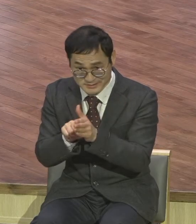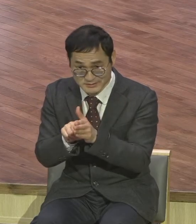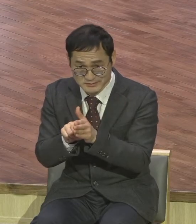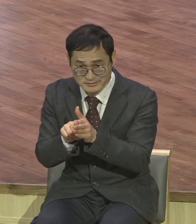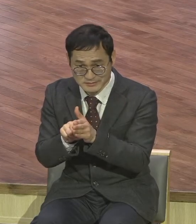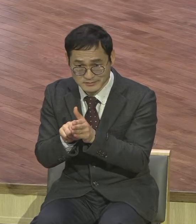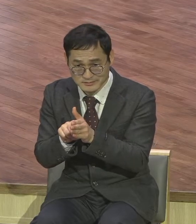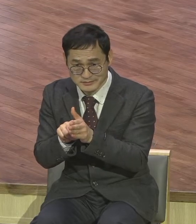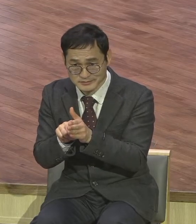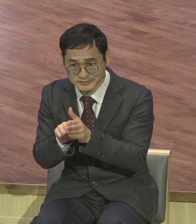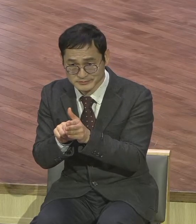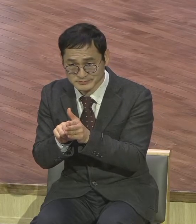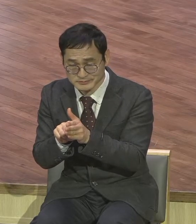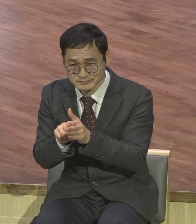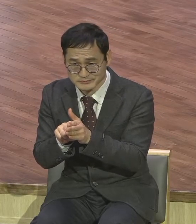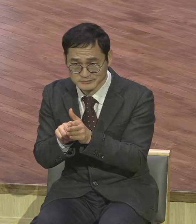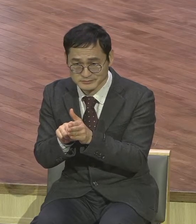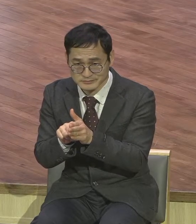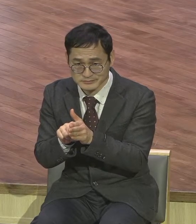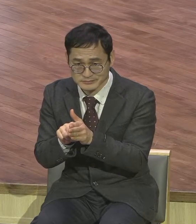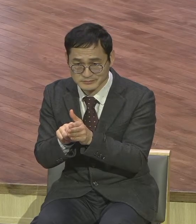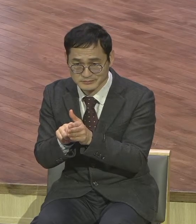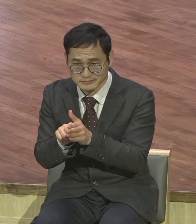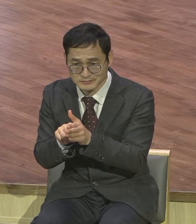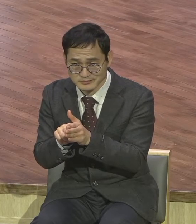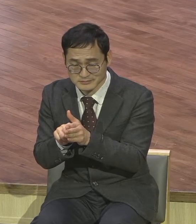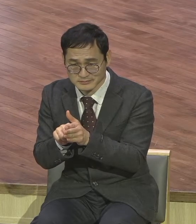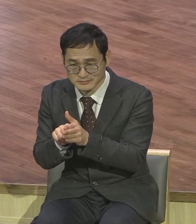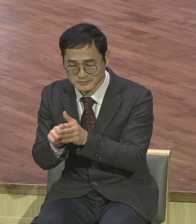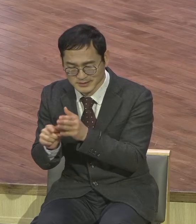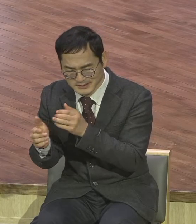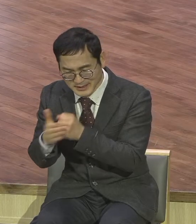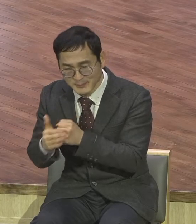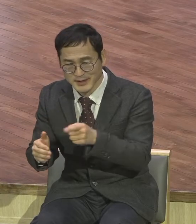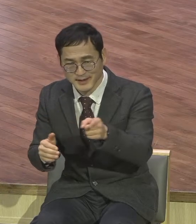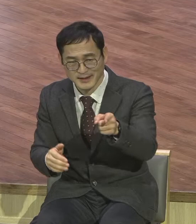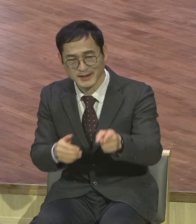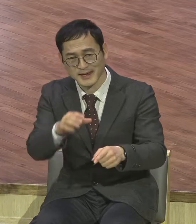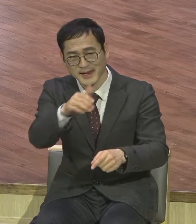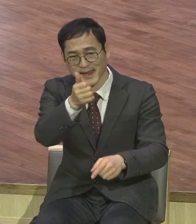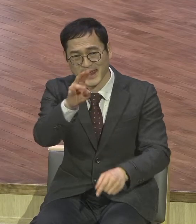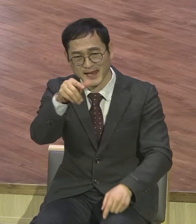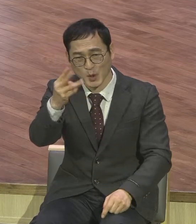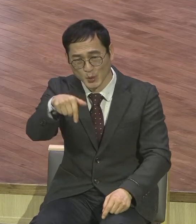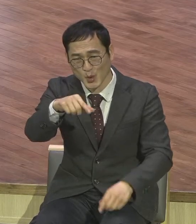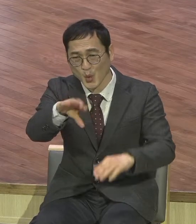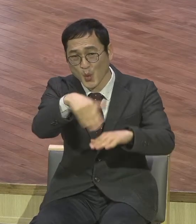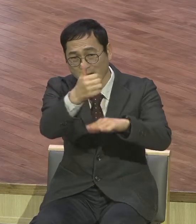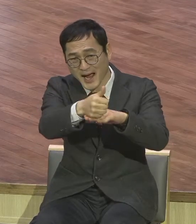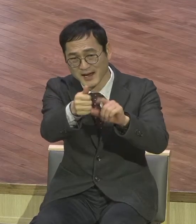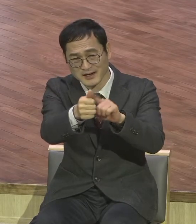거론하지 못했던 해롯 왕의 부정한 결혼 부정한 결혼에 대해서